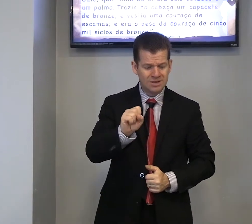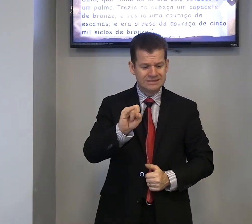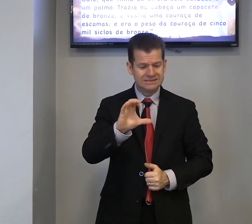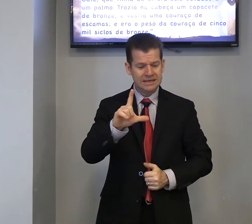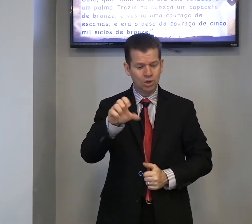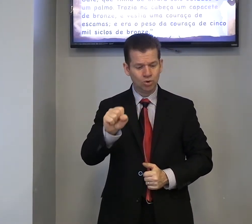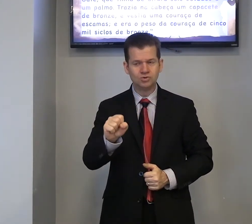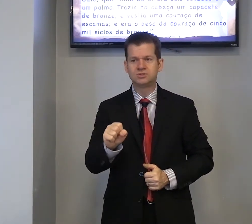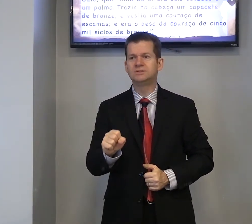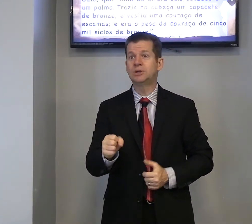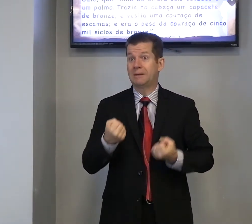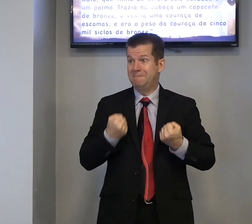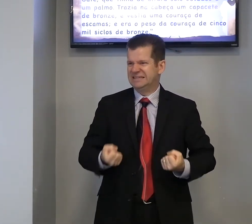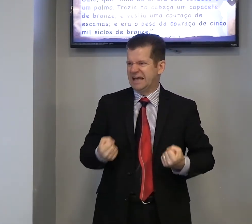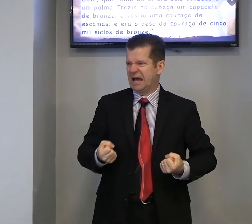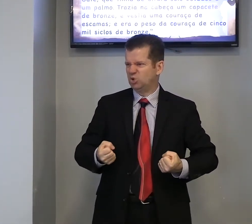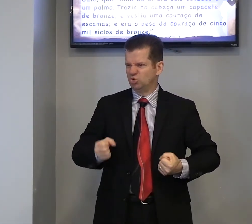ciclos, então, é pesado,